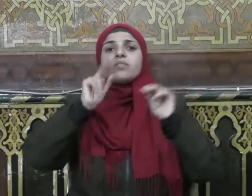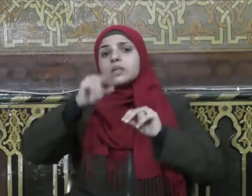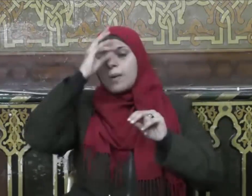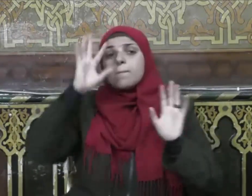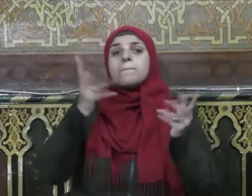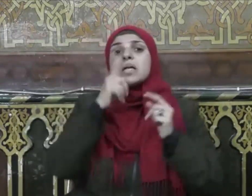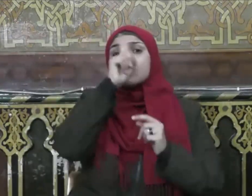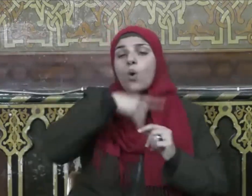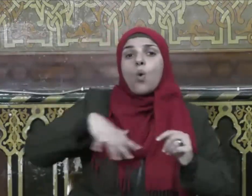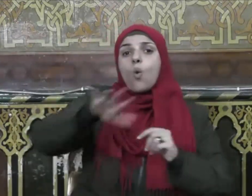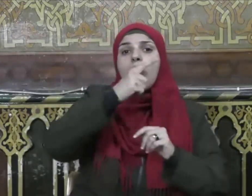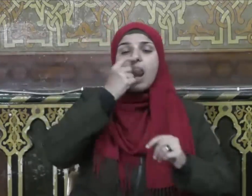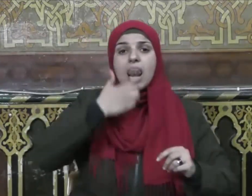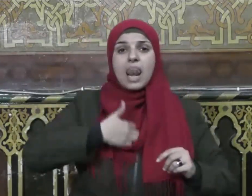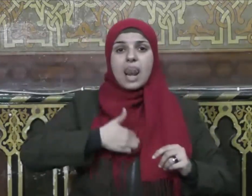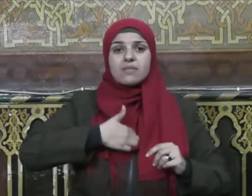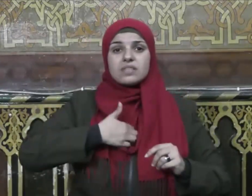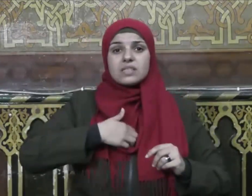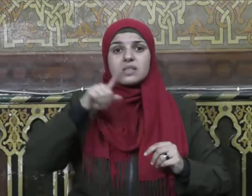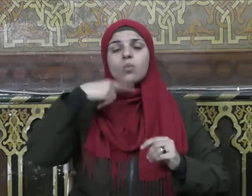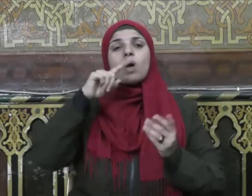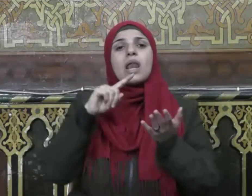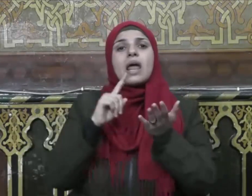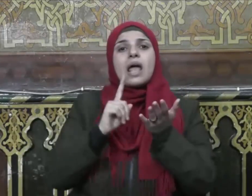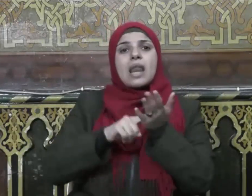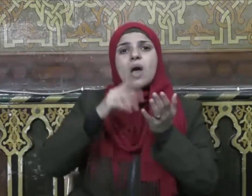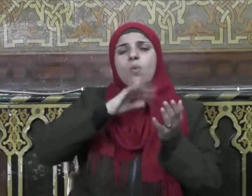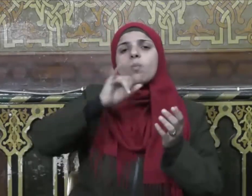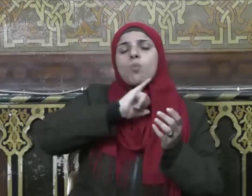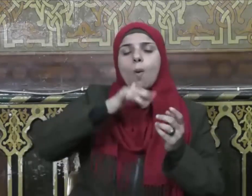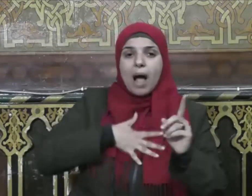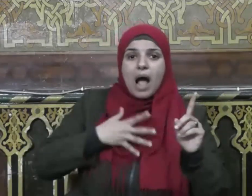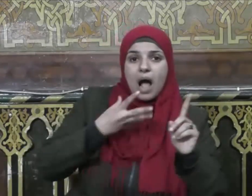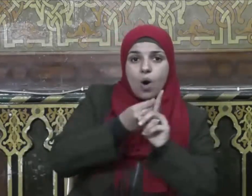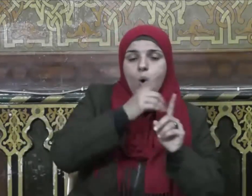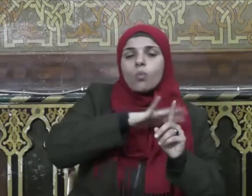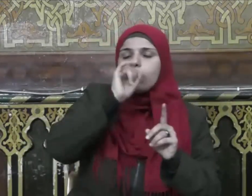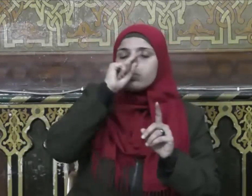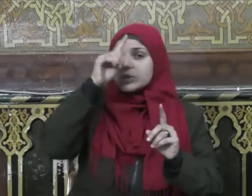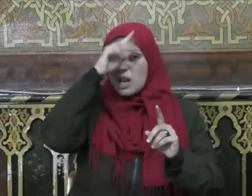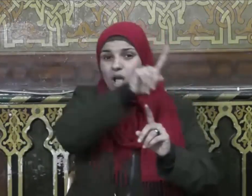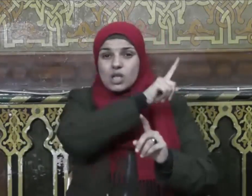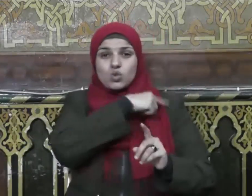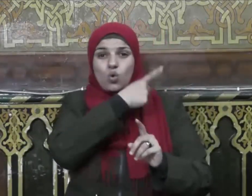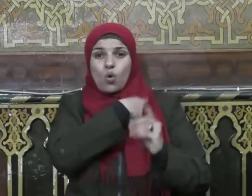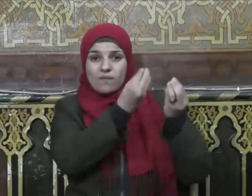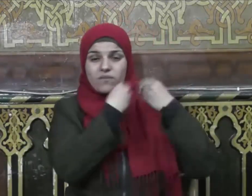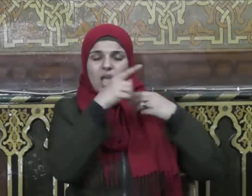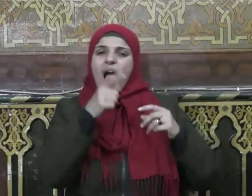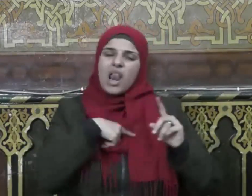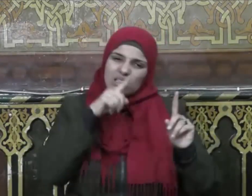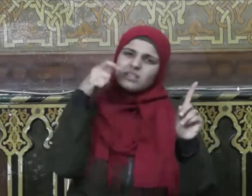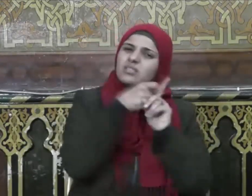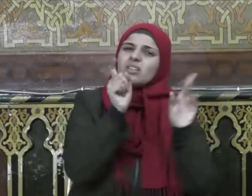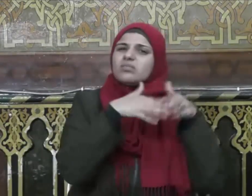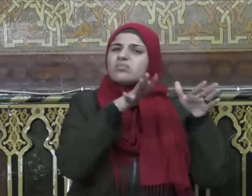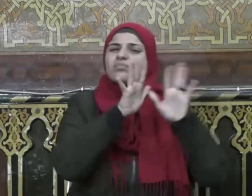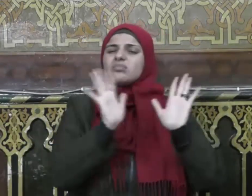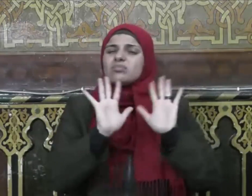أنفسكم إن أحسن الناس أم تحسنوا وإن أساءوا فلا تظلموا ولا شك في أن